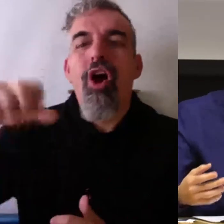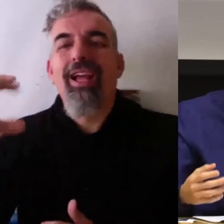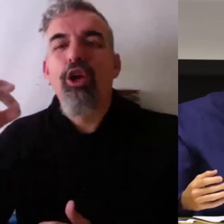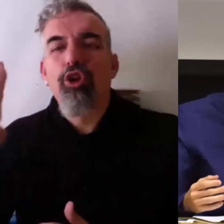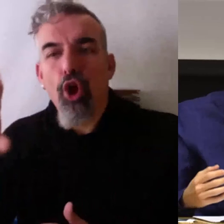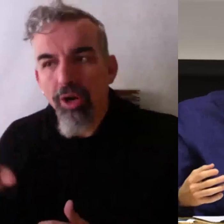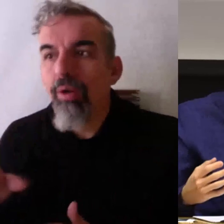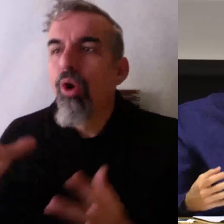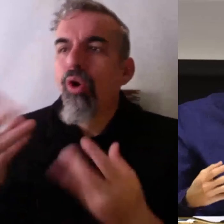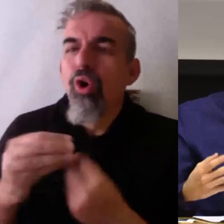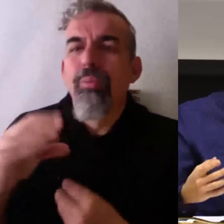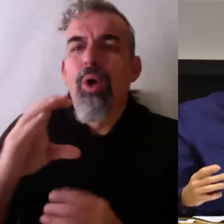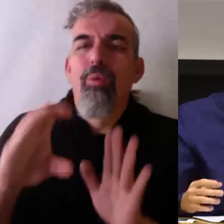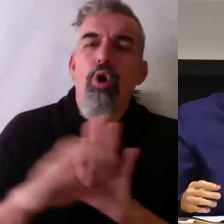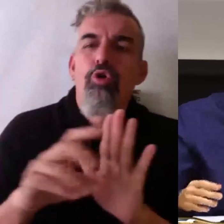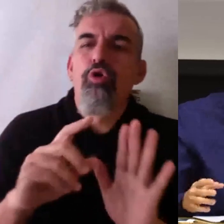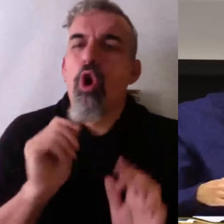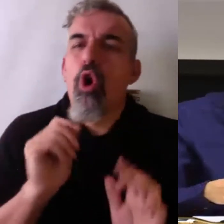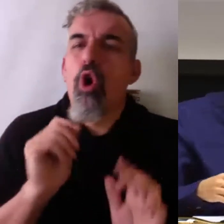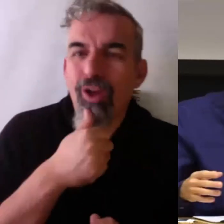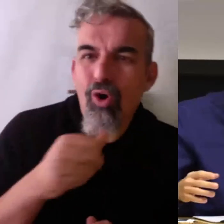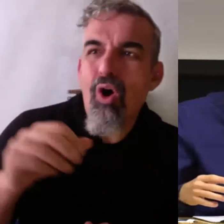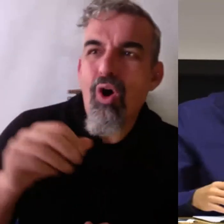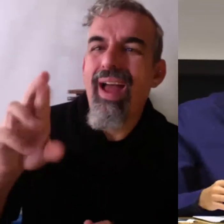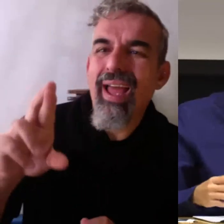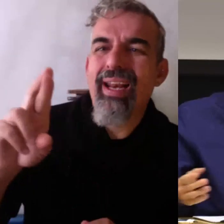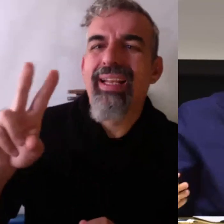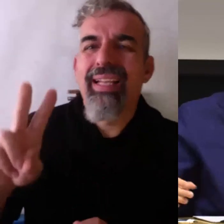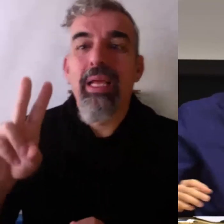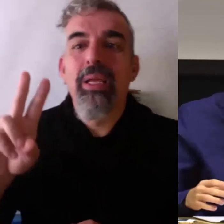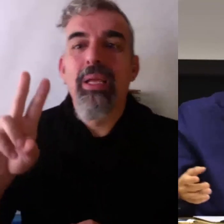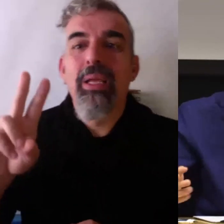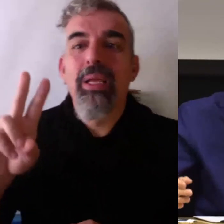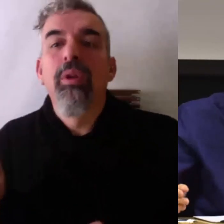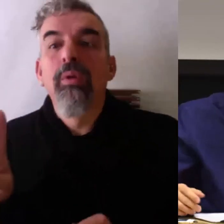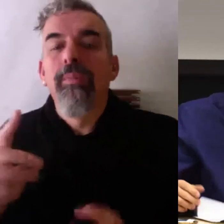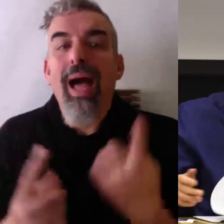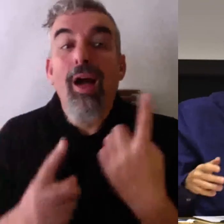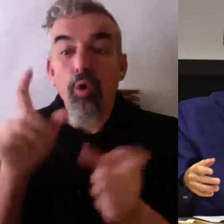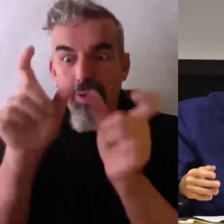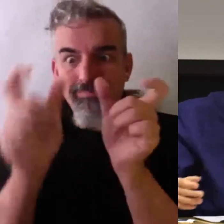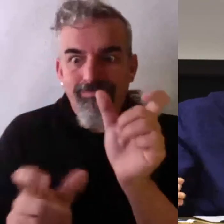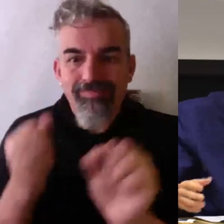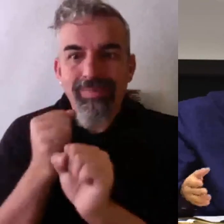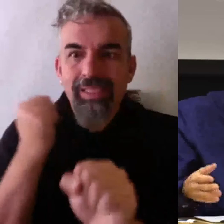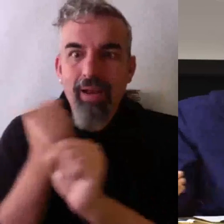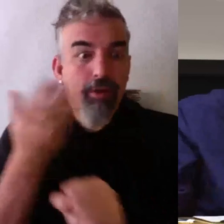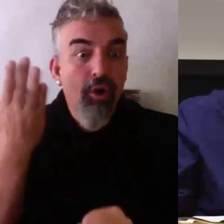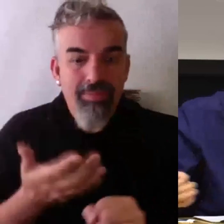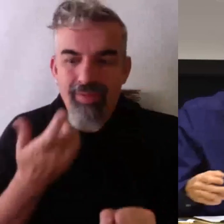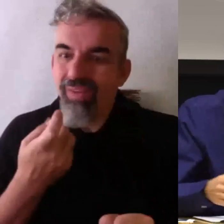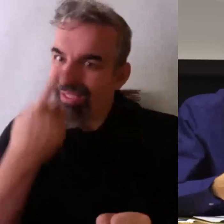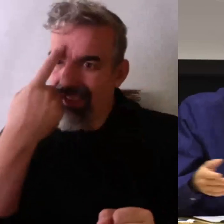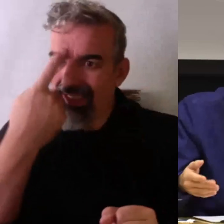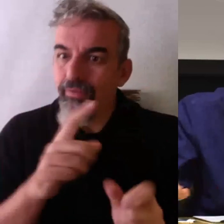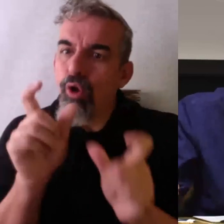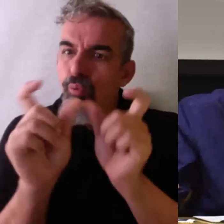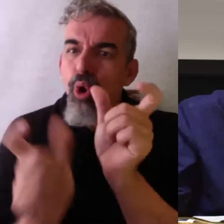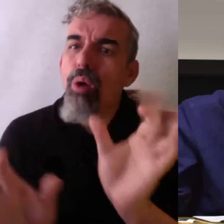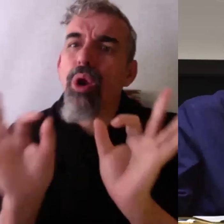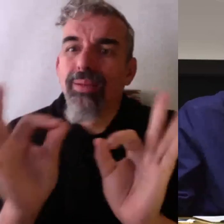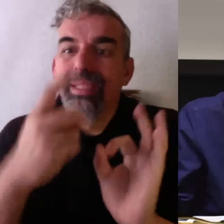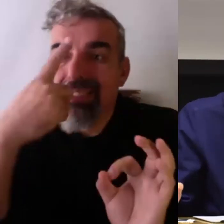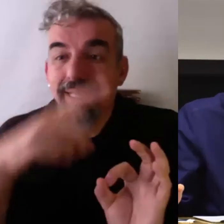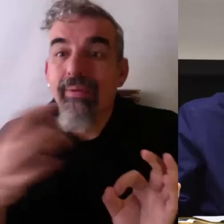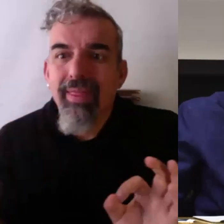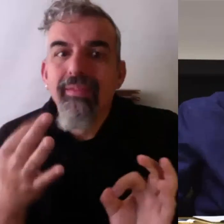queda... O sea, es muy gratificante y para algunas profesiones es fundamental, vaya, que si no sabes lo que es esto pues no